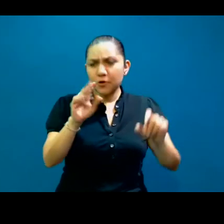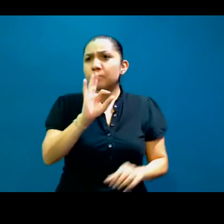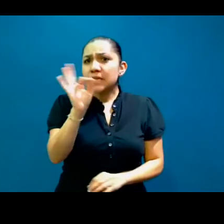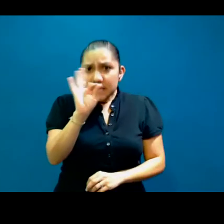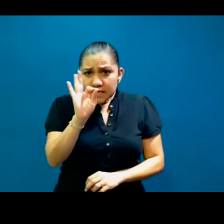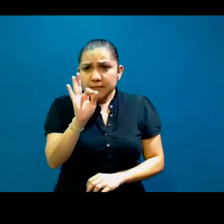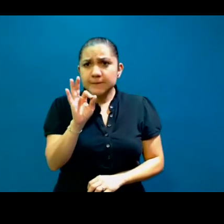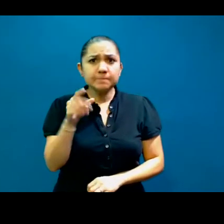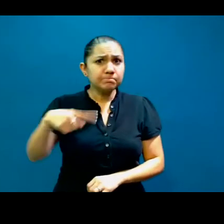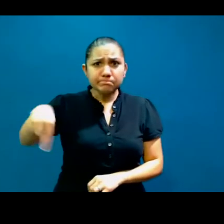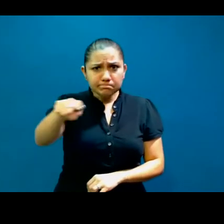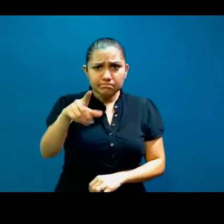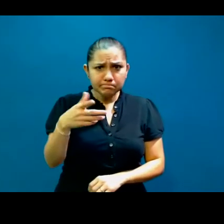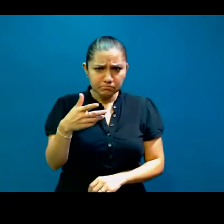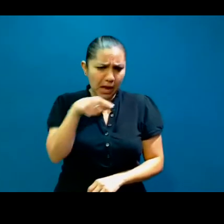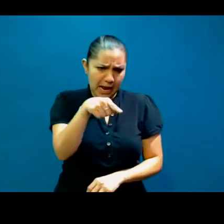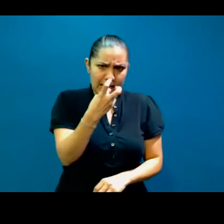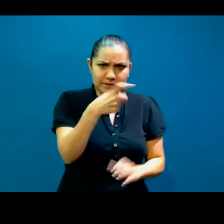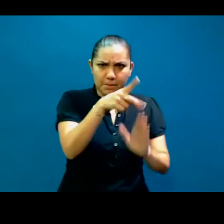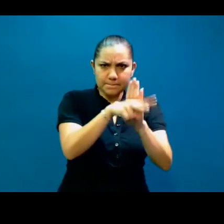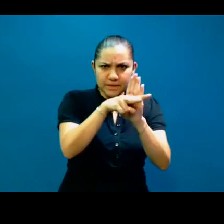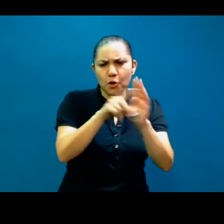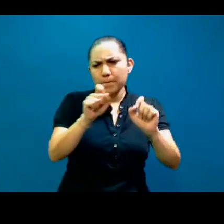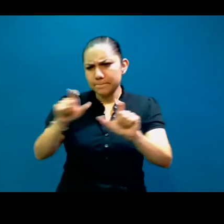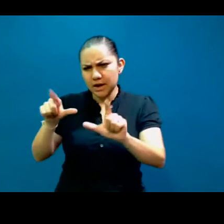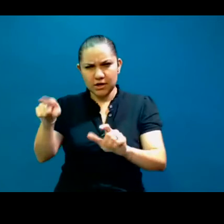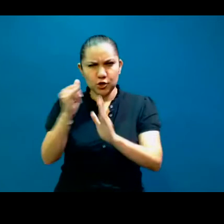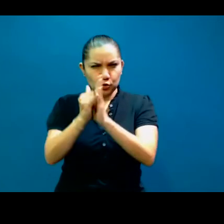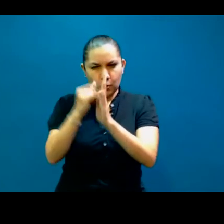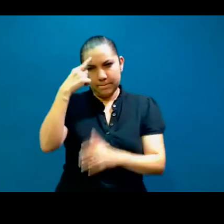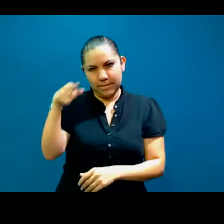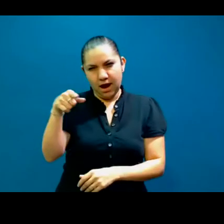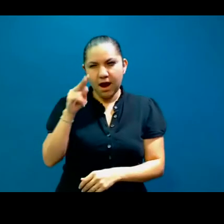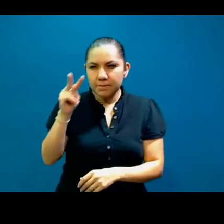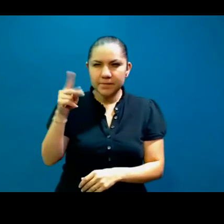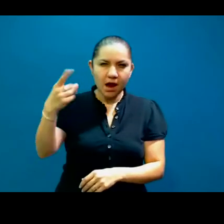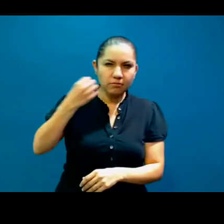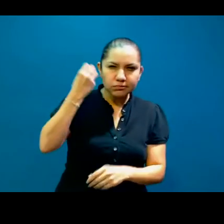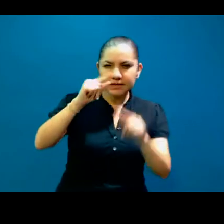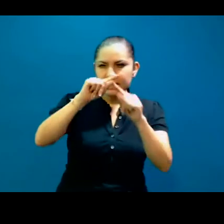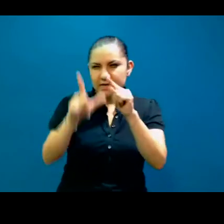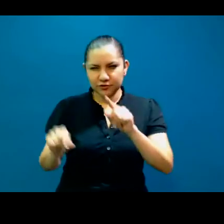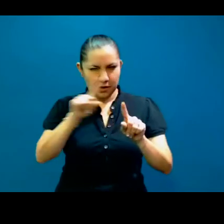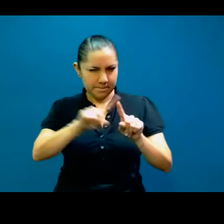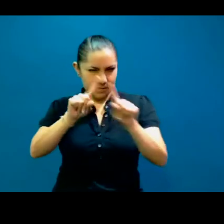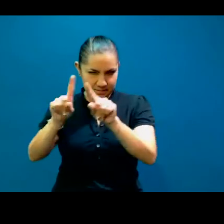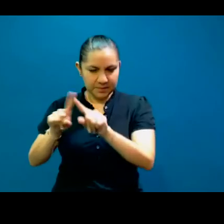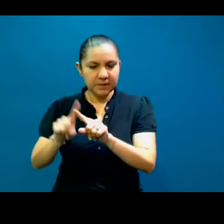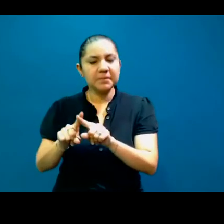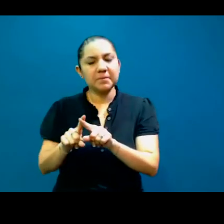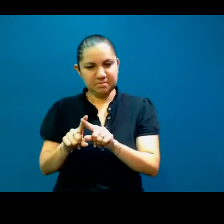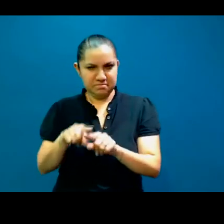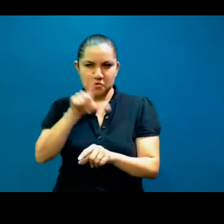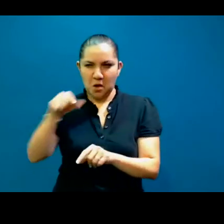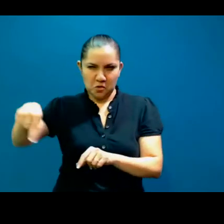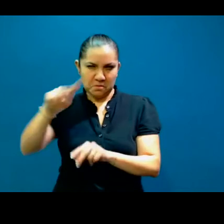chequen todas las cosas bonitas que hicieron el CEMIC en su convención. Y habiendo dicho eso, vámonos al último segmento de Café